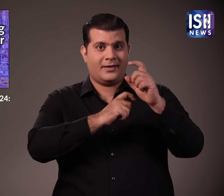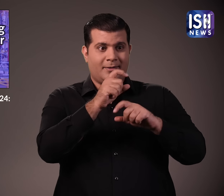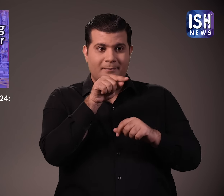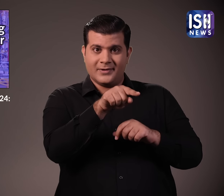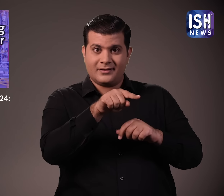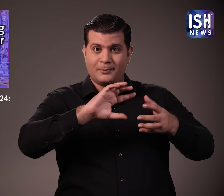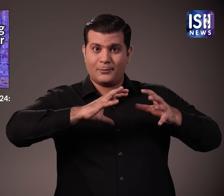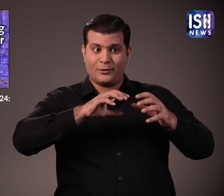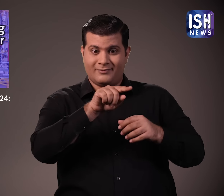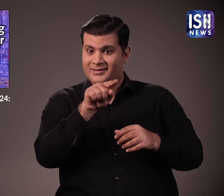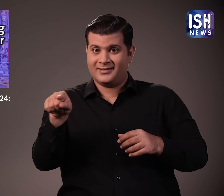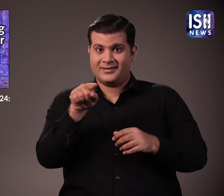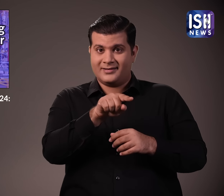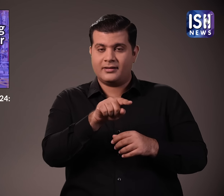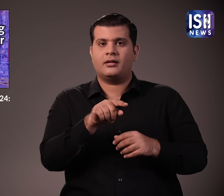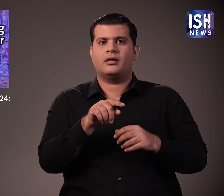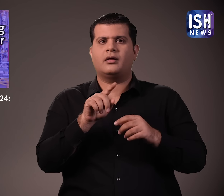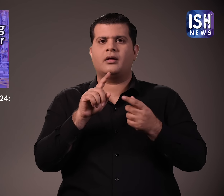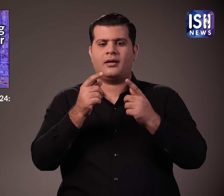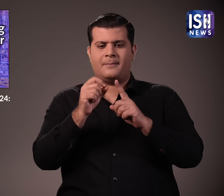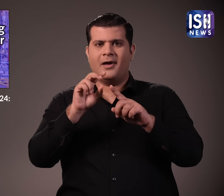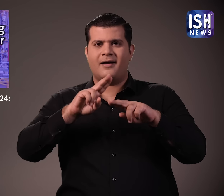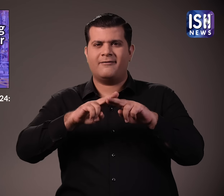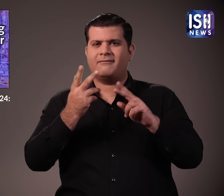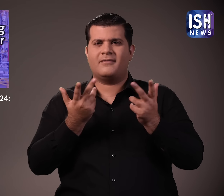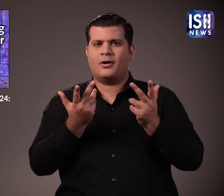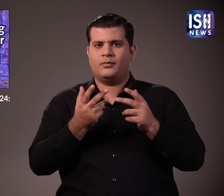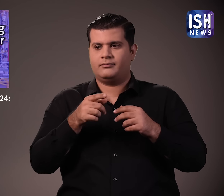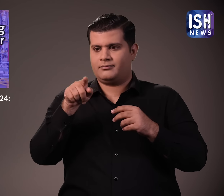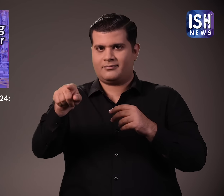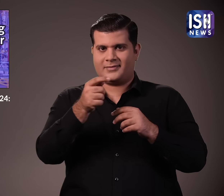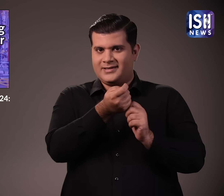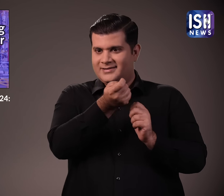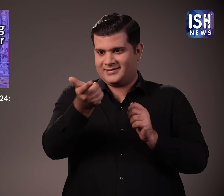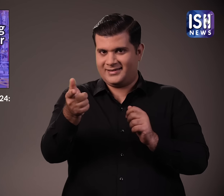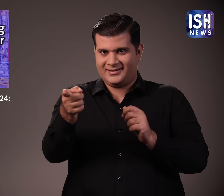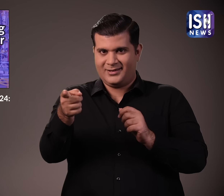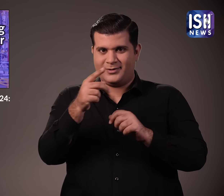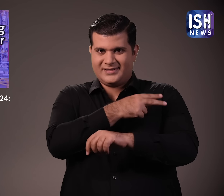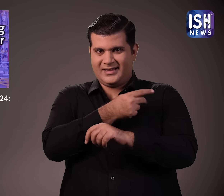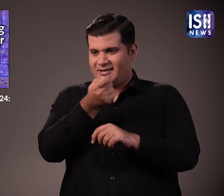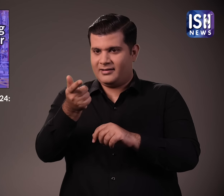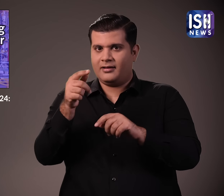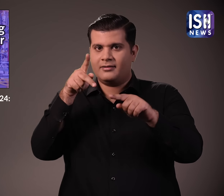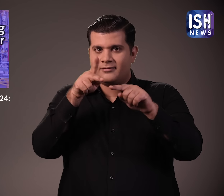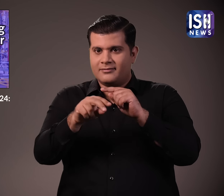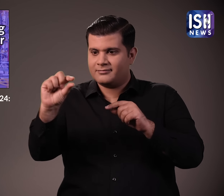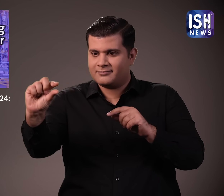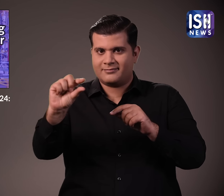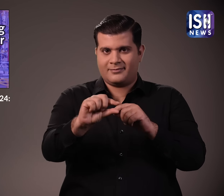कर्मचारियों और नियोकता दोनों को उनके EPFO योगदान के अनुपात को प्रोचाहन प्रदान करेगी